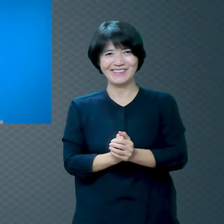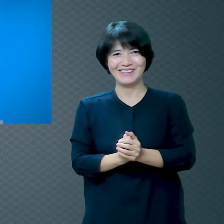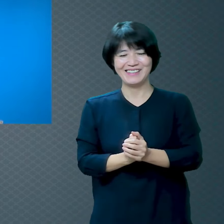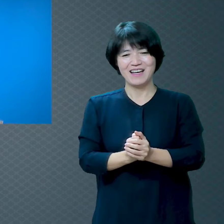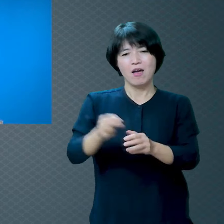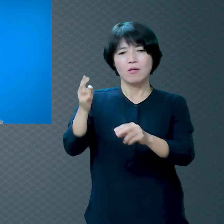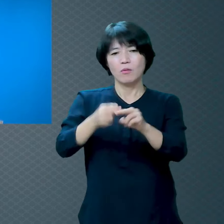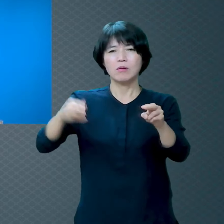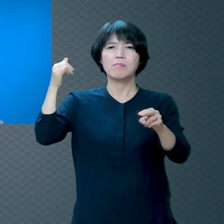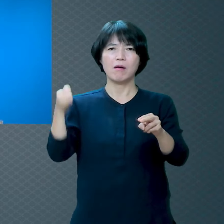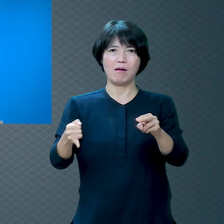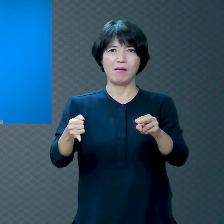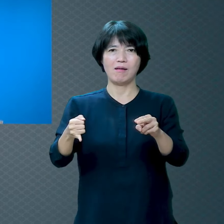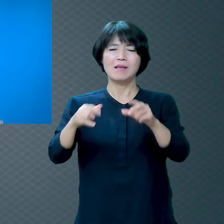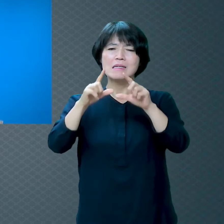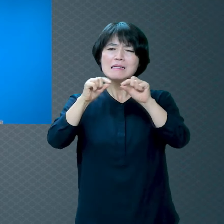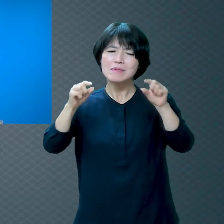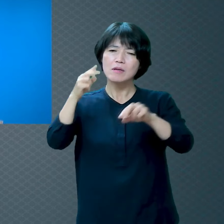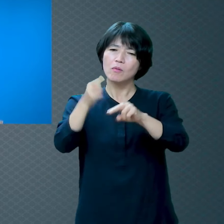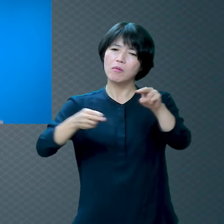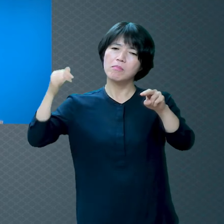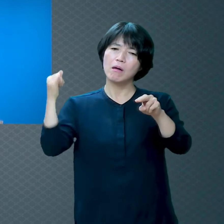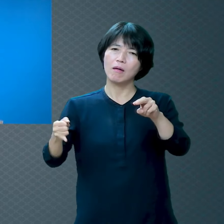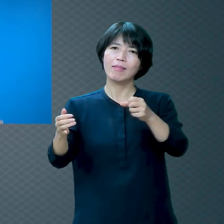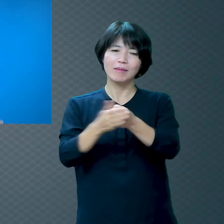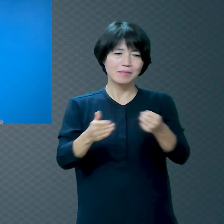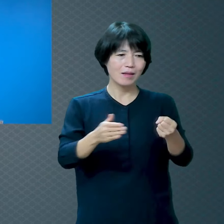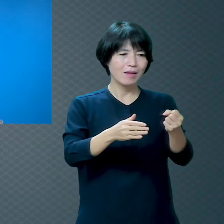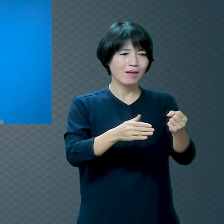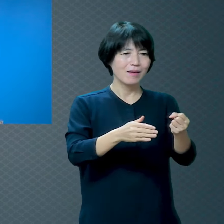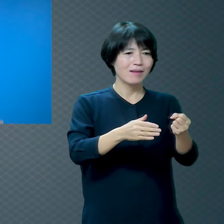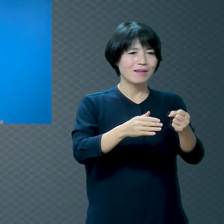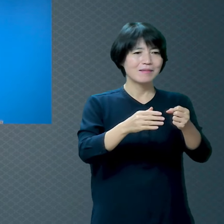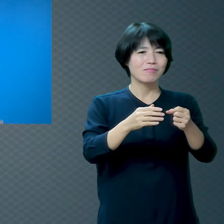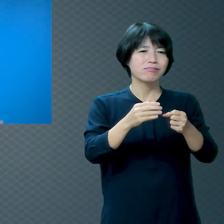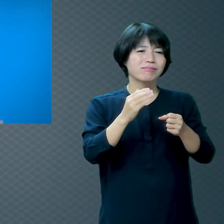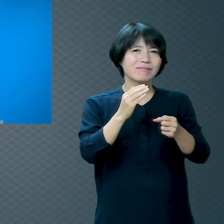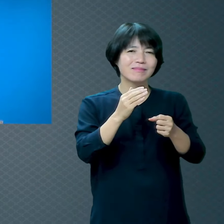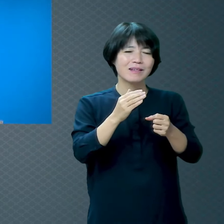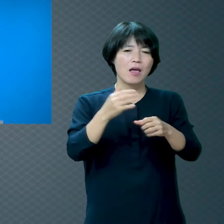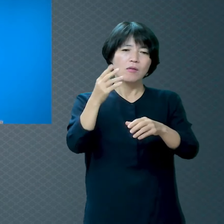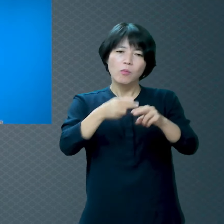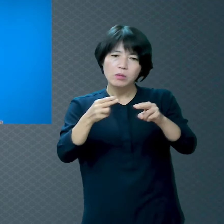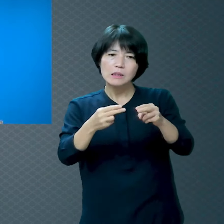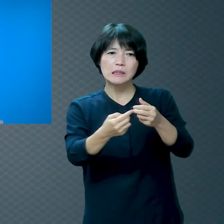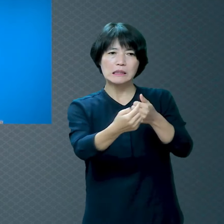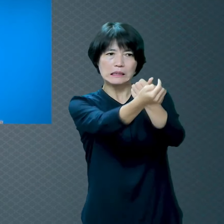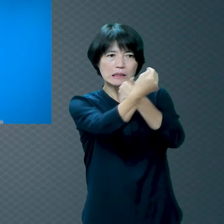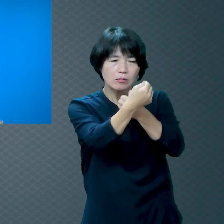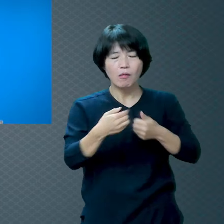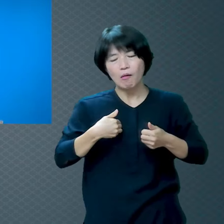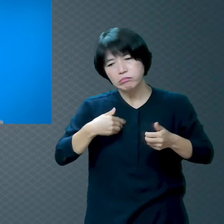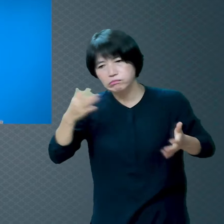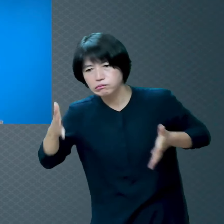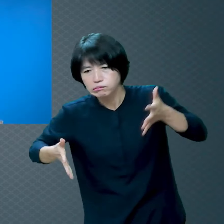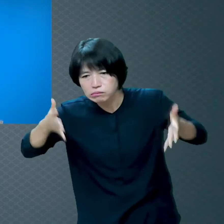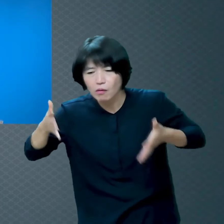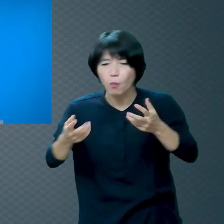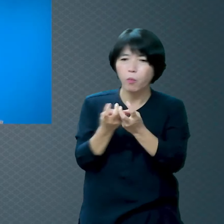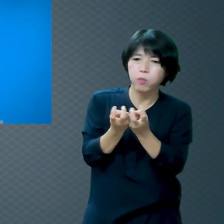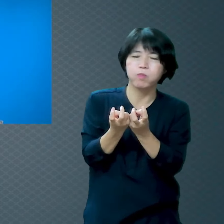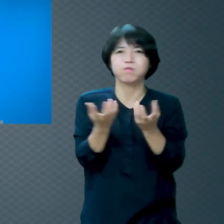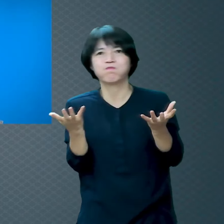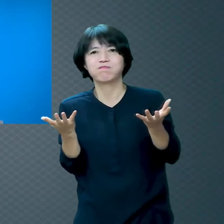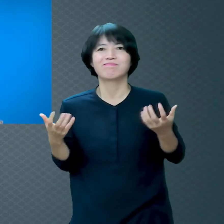요리할 줄 모르는 사람들은요 요리하는 것 자체가 얼마나 어려워요 뭘 넣어야 될지 어떻게 해야